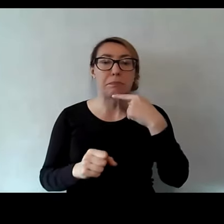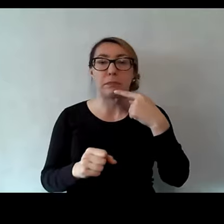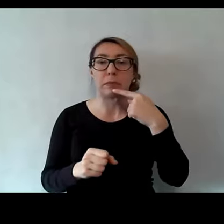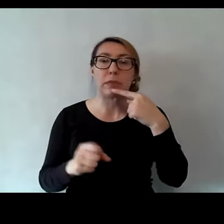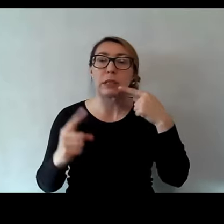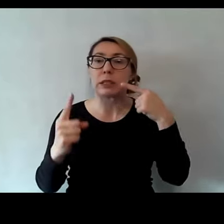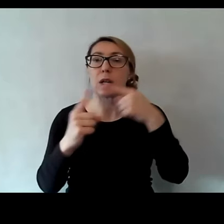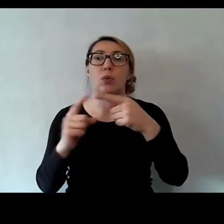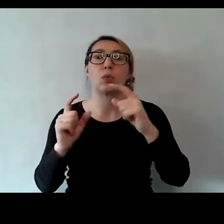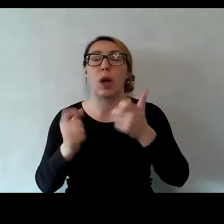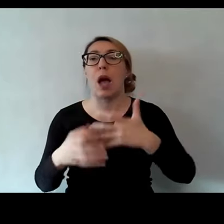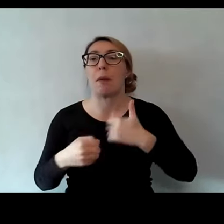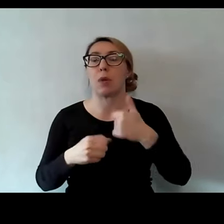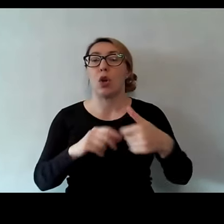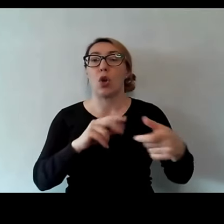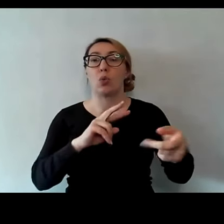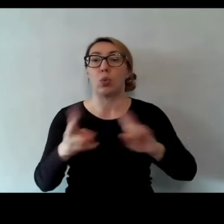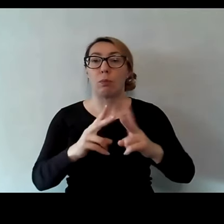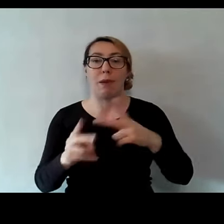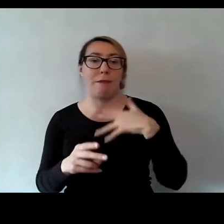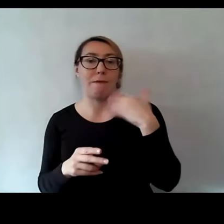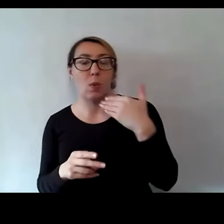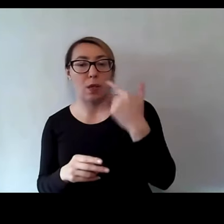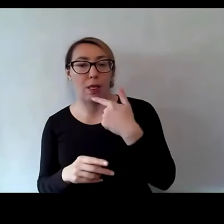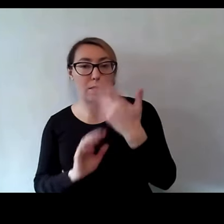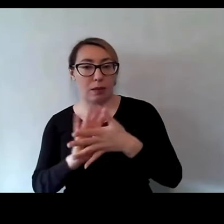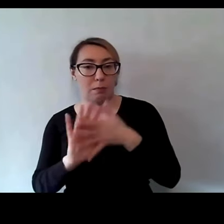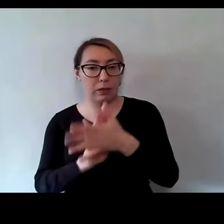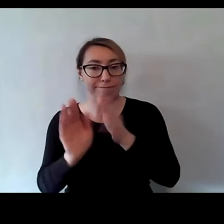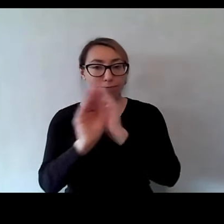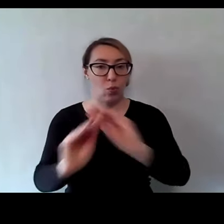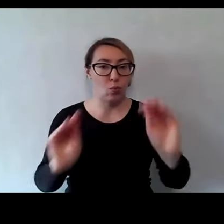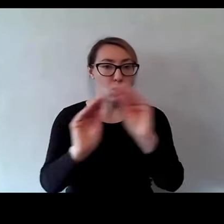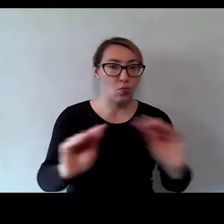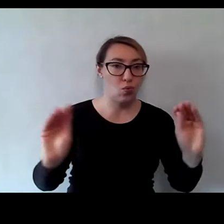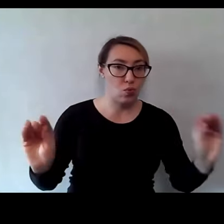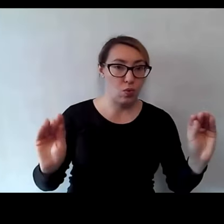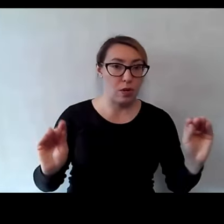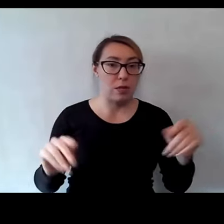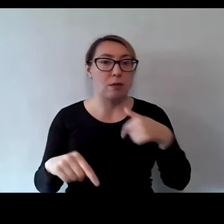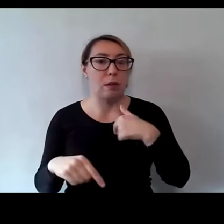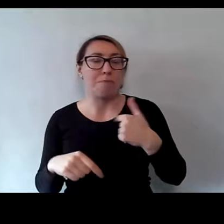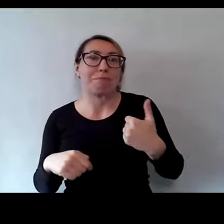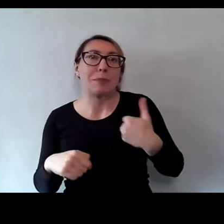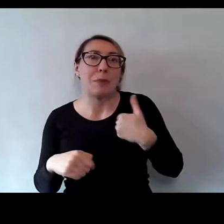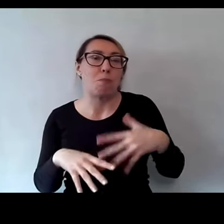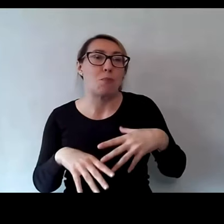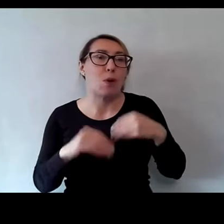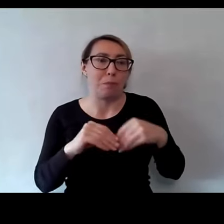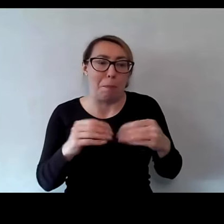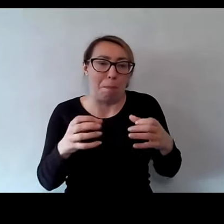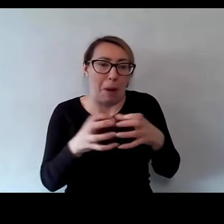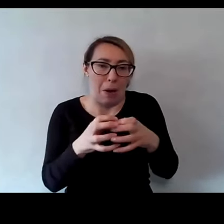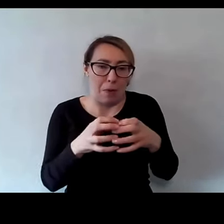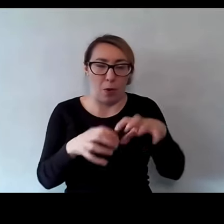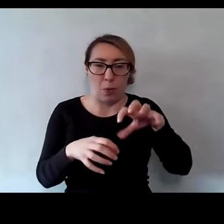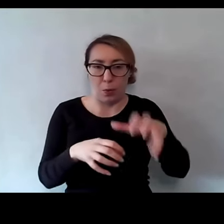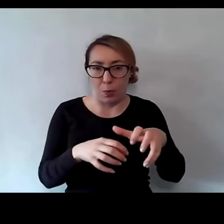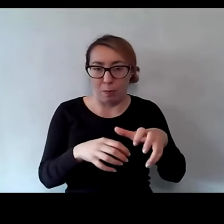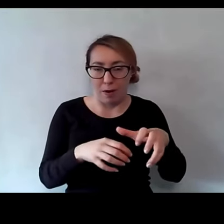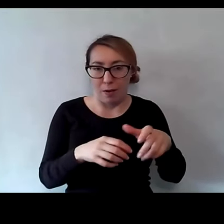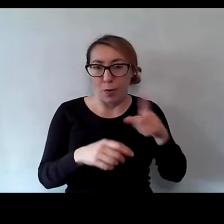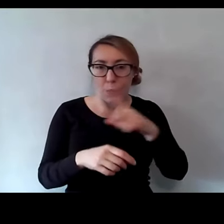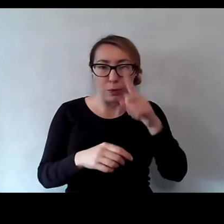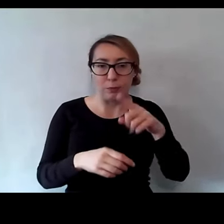kształcić tłumaczy i wykładowców języka migowego. I byliśmy wtedy taką skromną grupą ludzi, w Jeleniej Górze